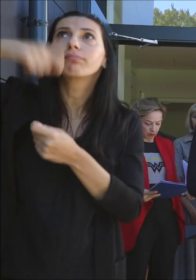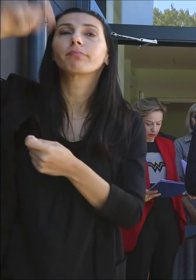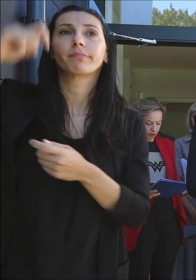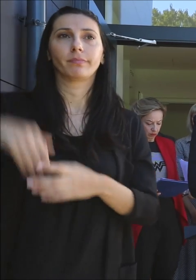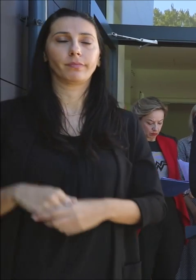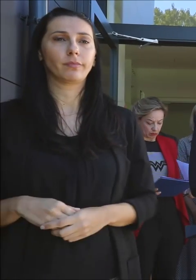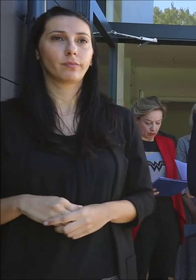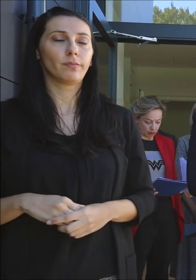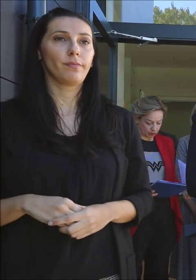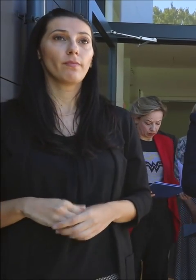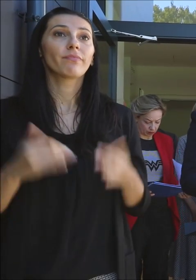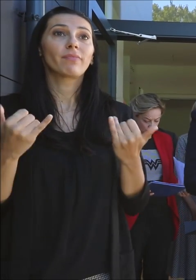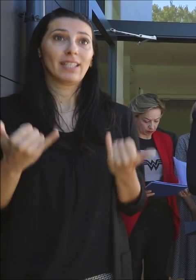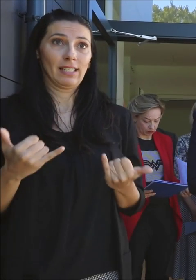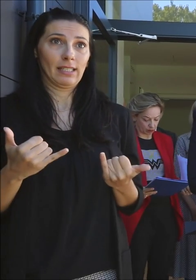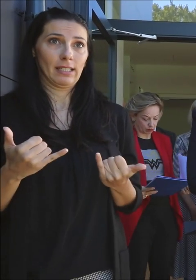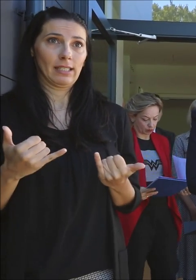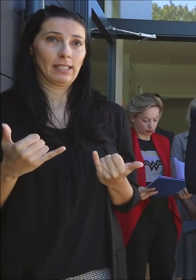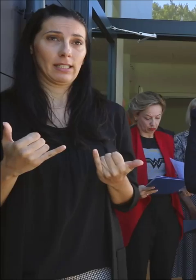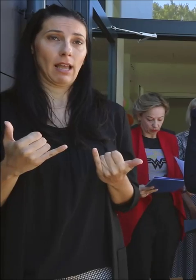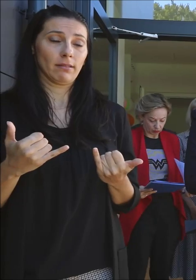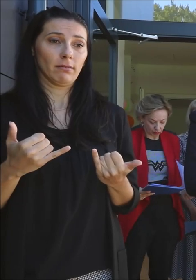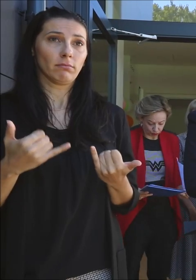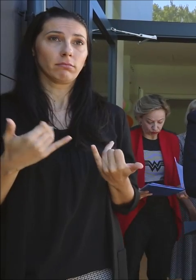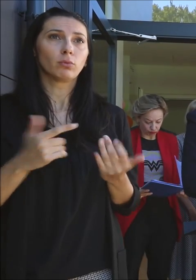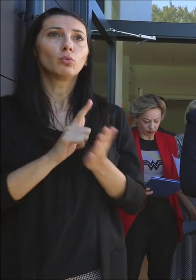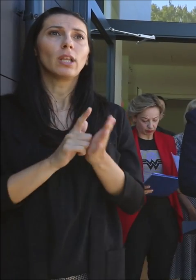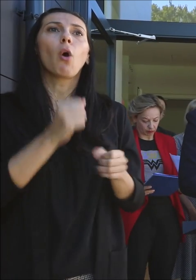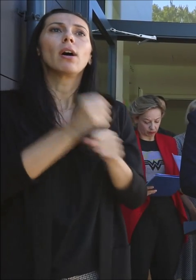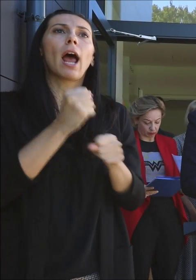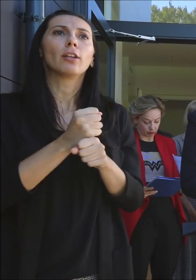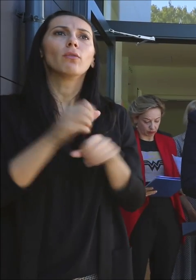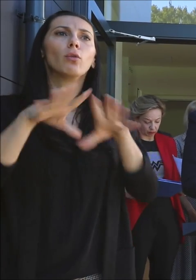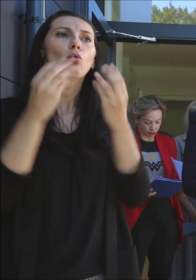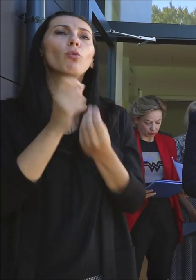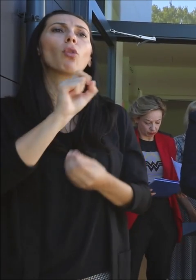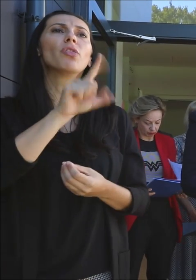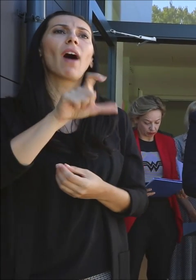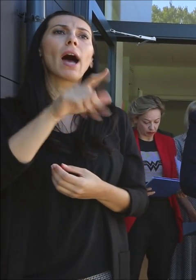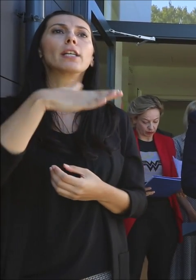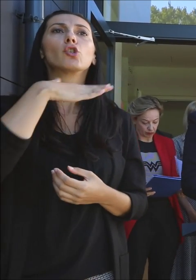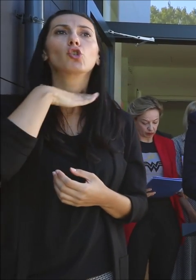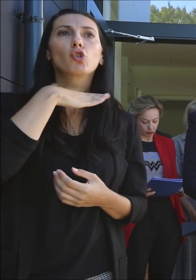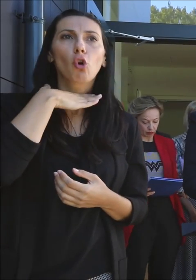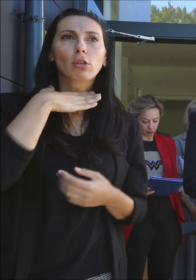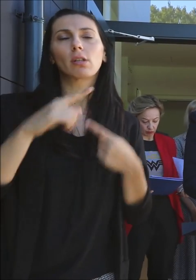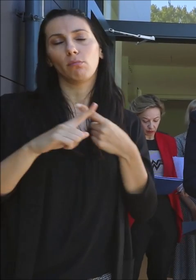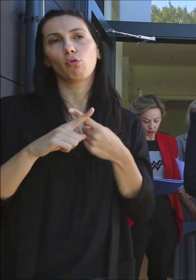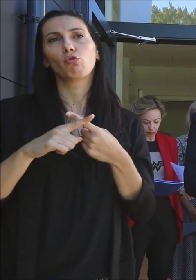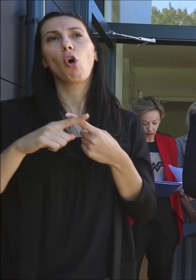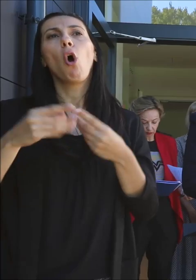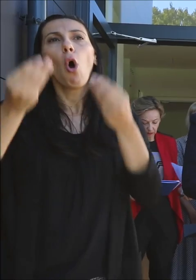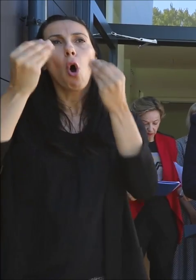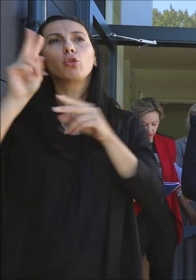U tijeku su radovi, tj. izgradili, tijeku su radovi na 12 školskih i odgojno obrazovnih